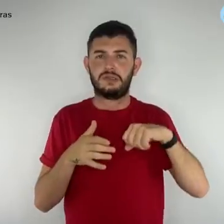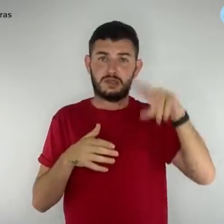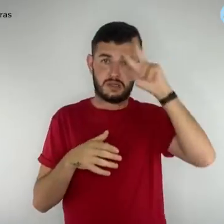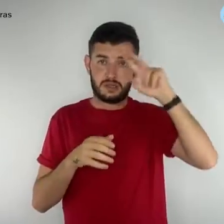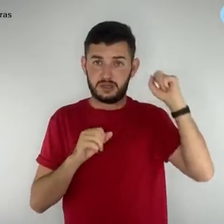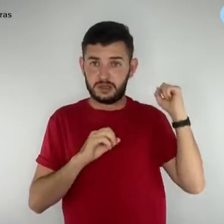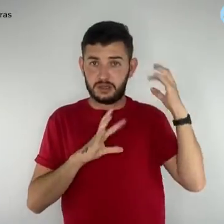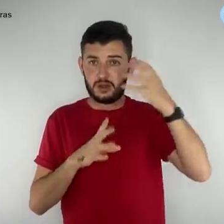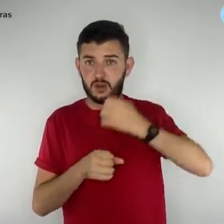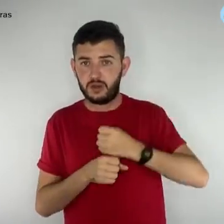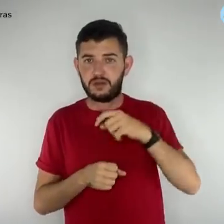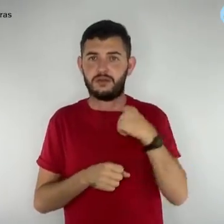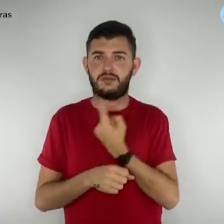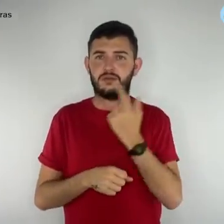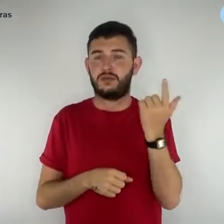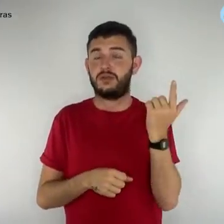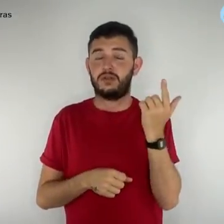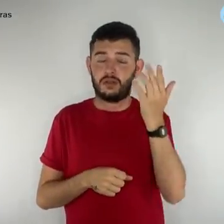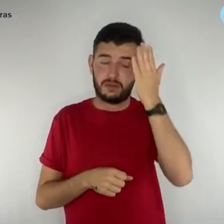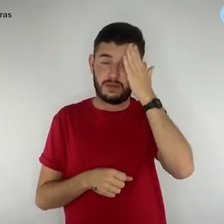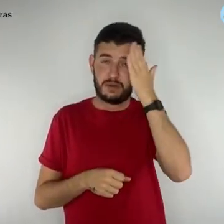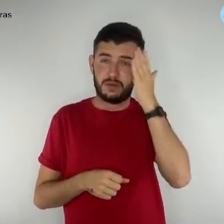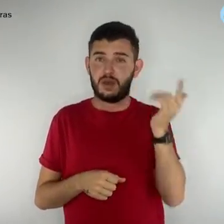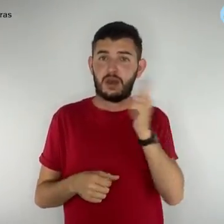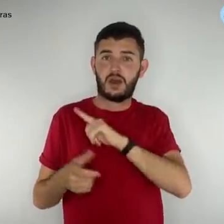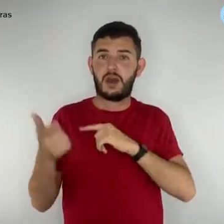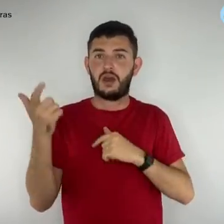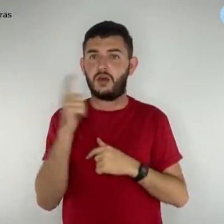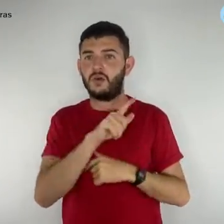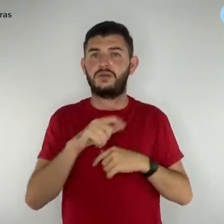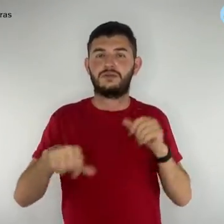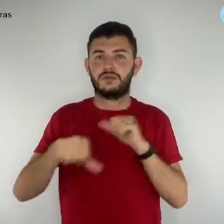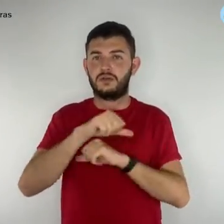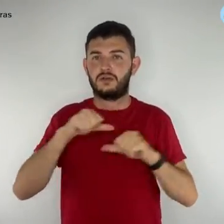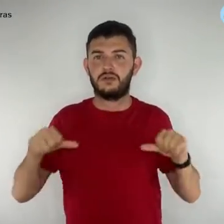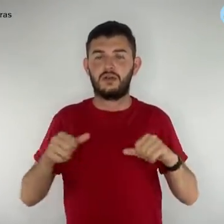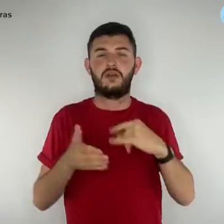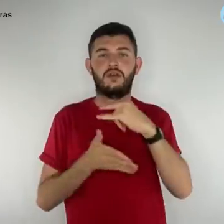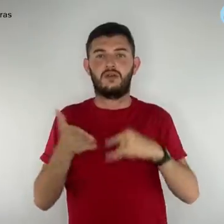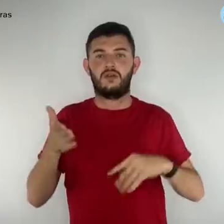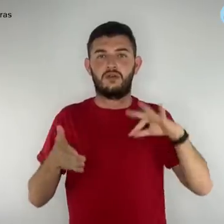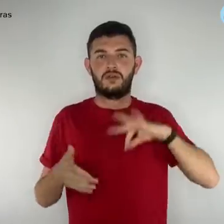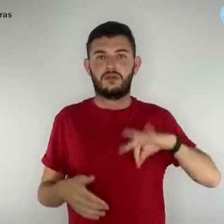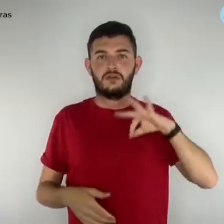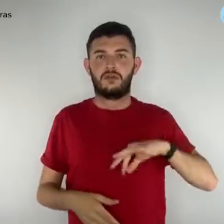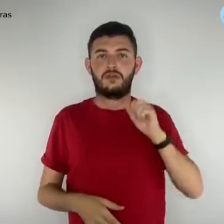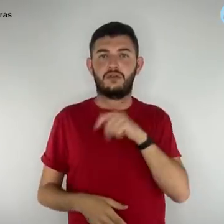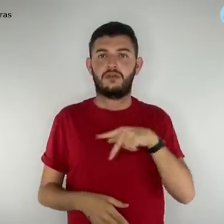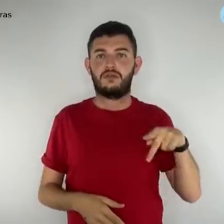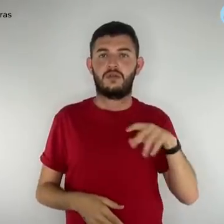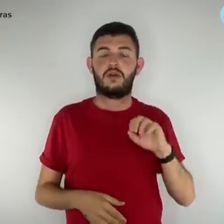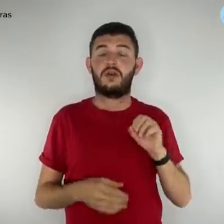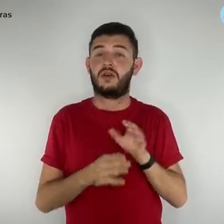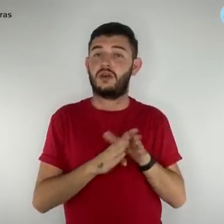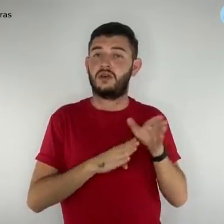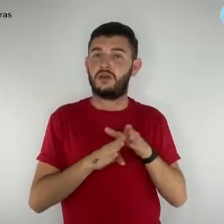cuja conquista alterou substancialmente o contra-cheque dos professores e orientadores